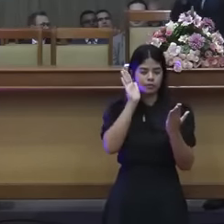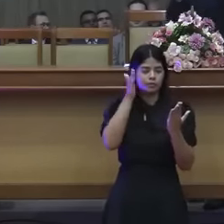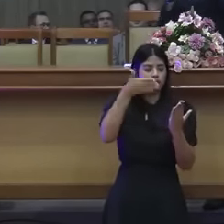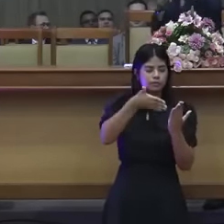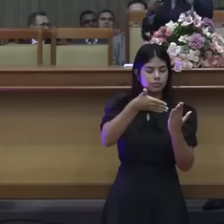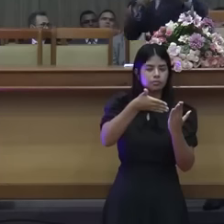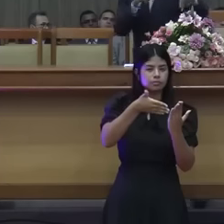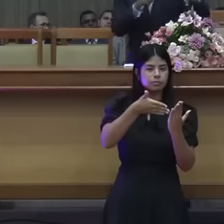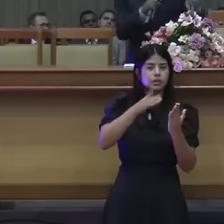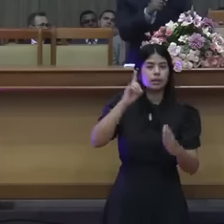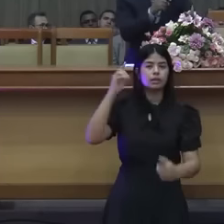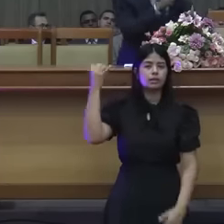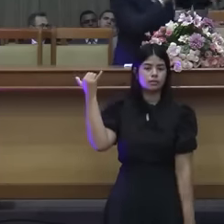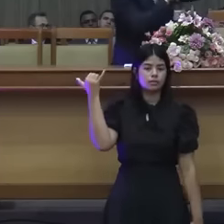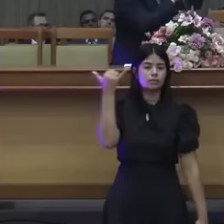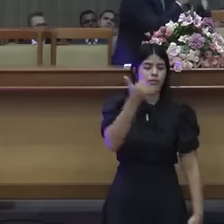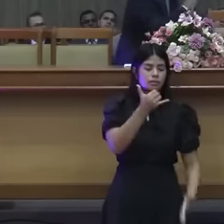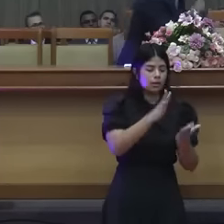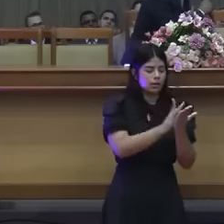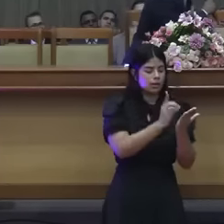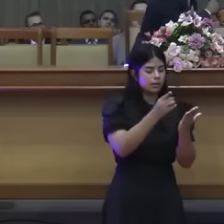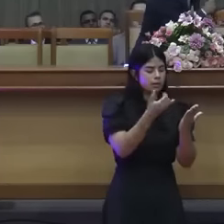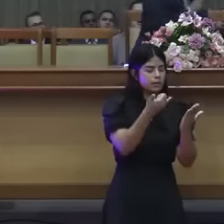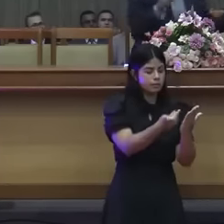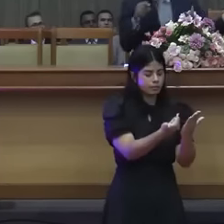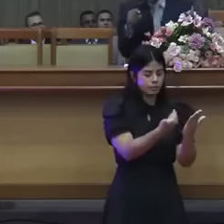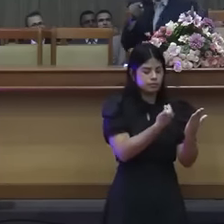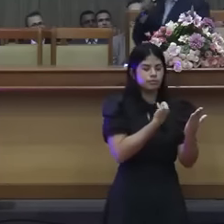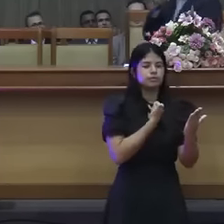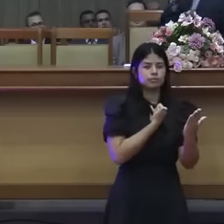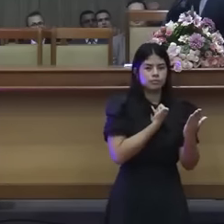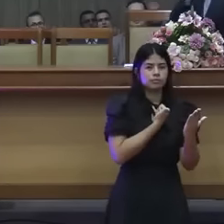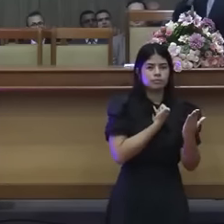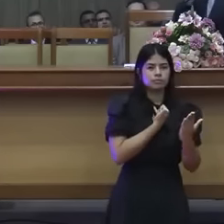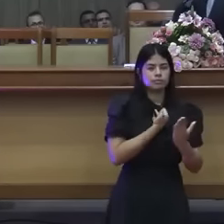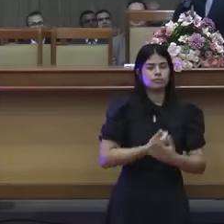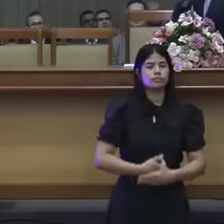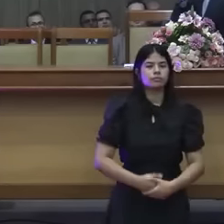Ele fala de acordo com as suas palavras. palavras.